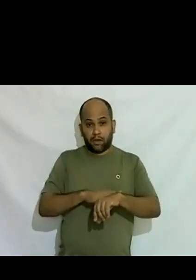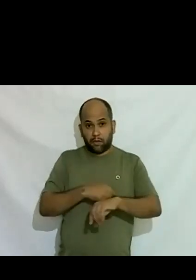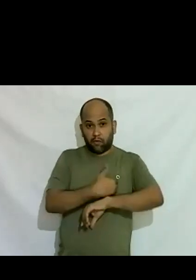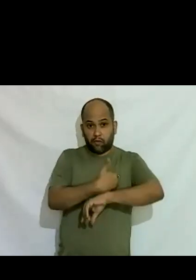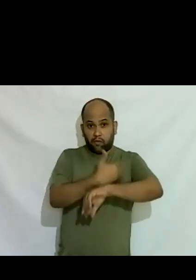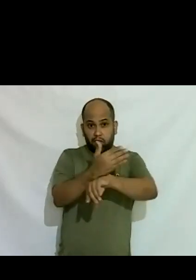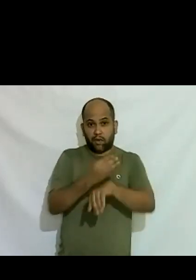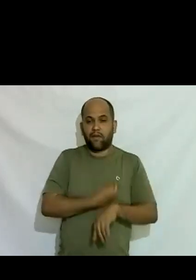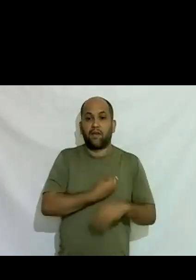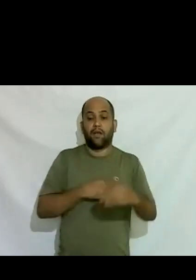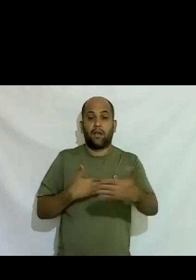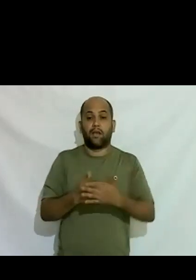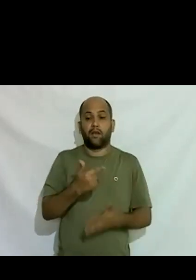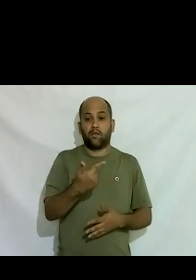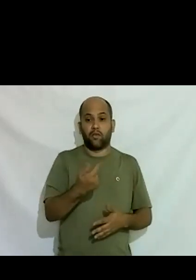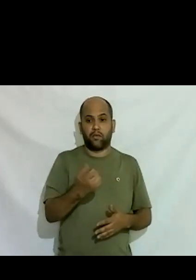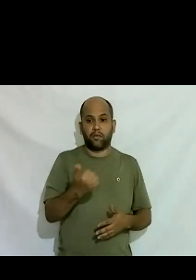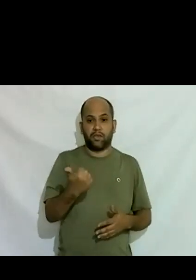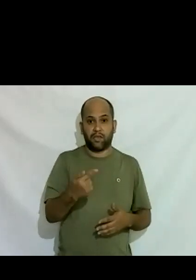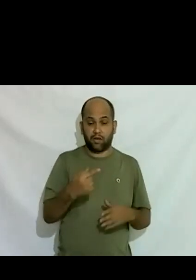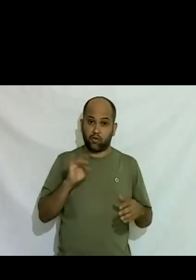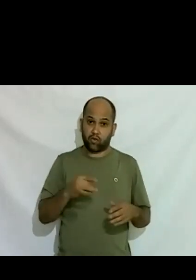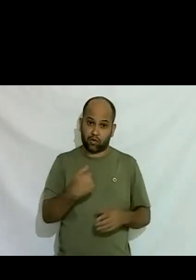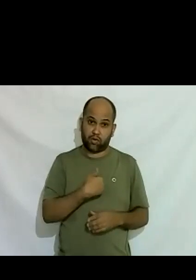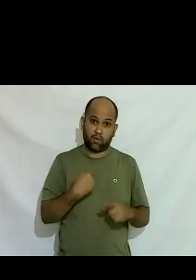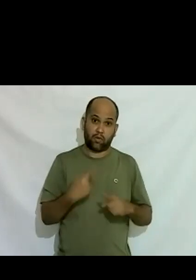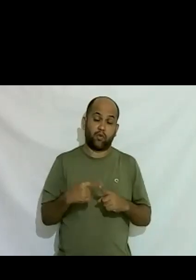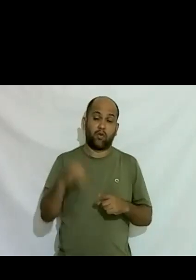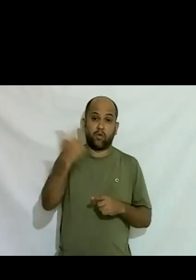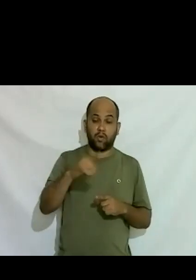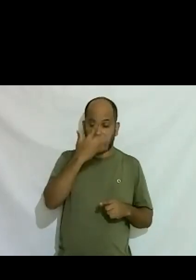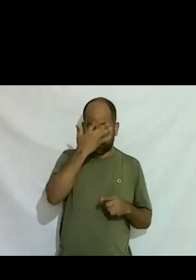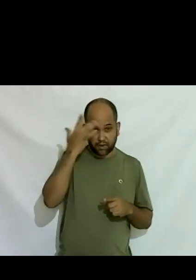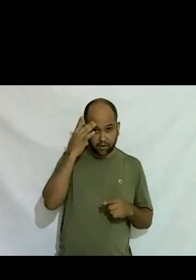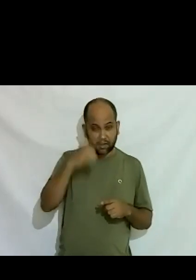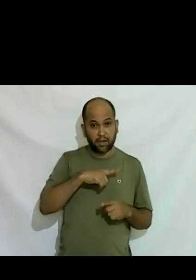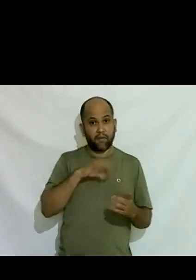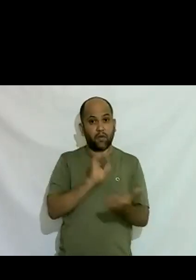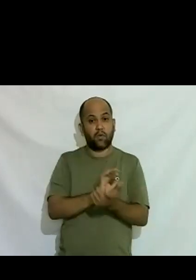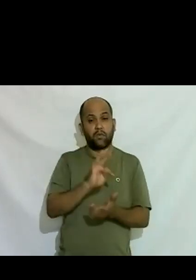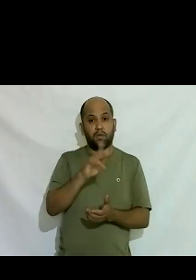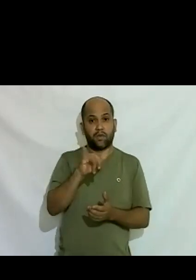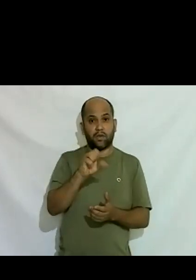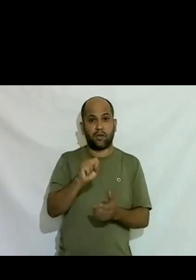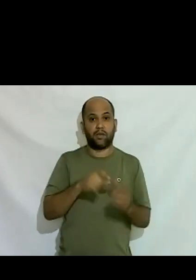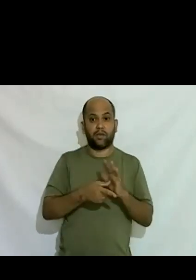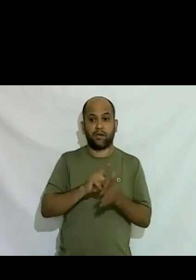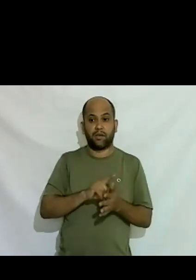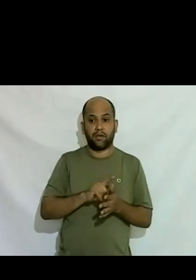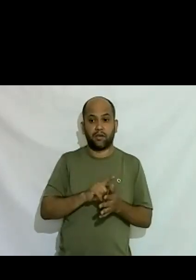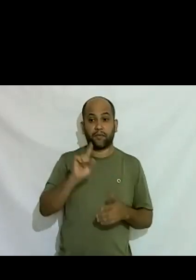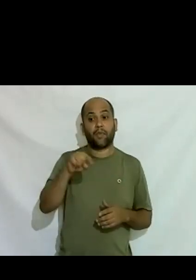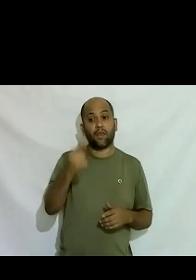2017 era só eu porque as outras pessoas que estavam no grupo do Transempregos no início depois